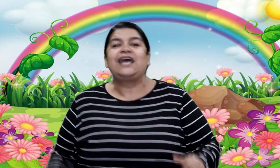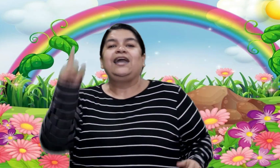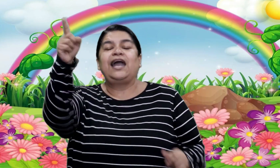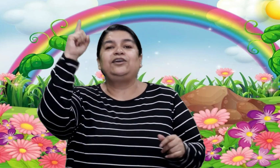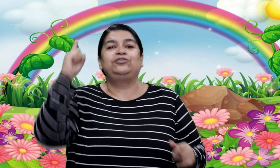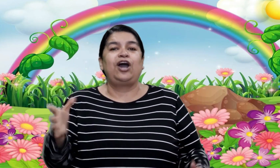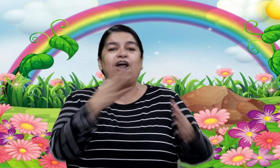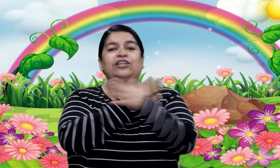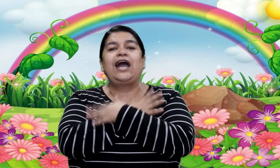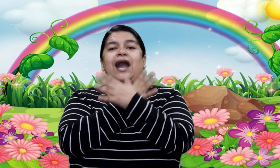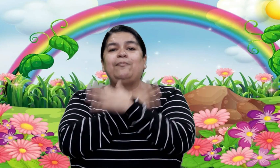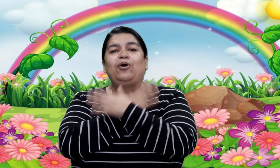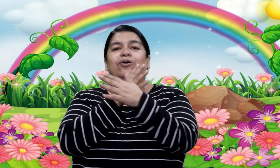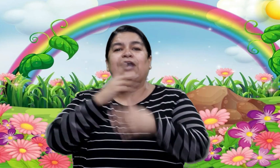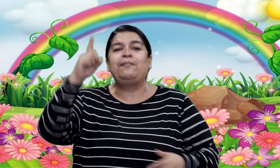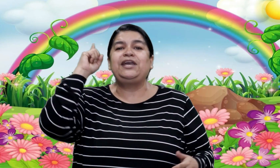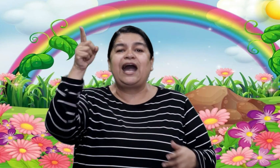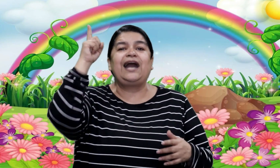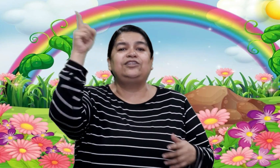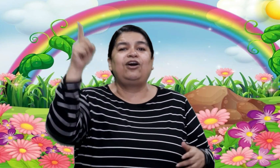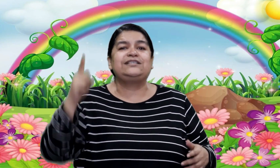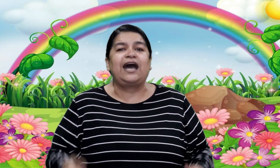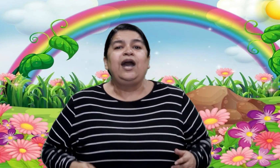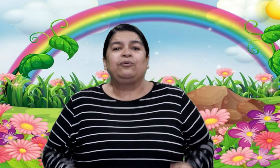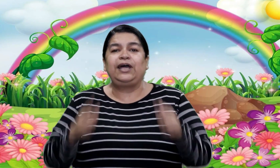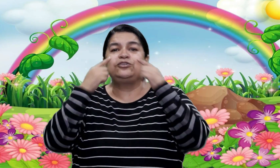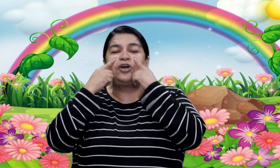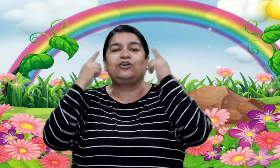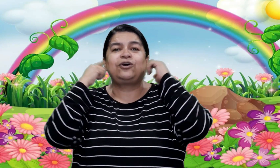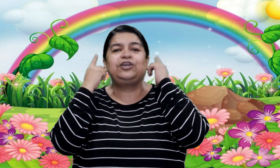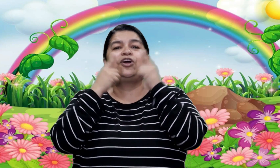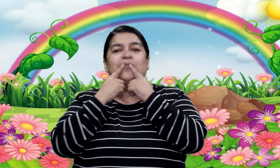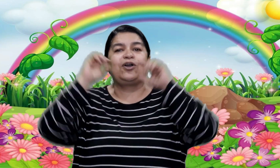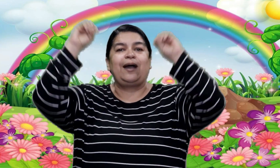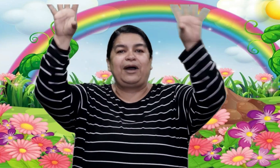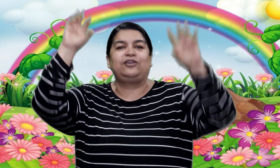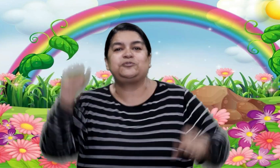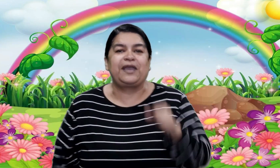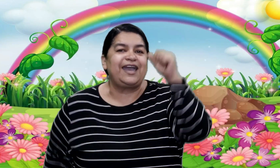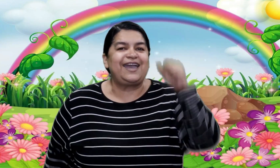Que hay un Dios de amor que mirando está Cuida tus ojos, oídos, boca, manos, pies